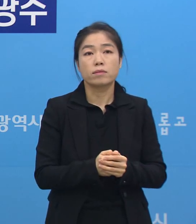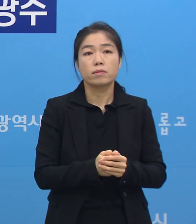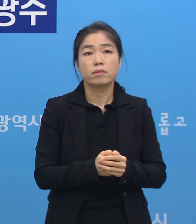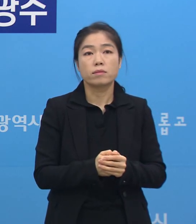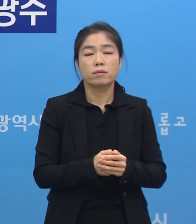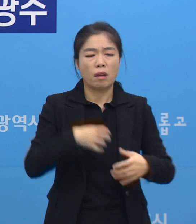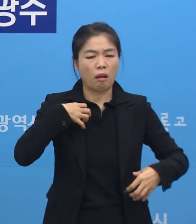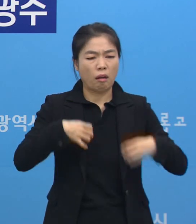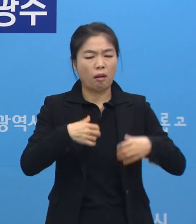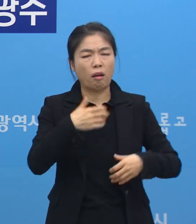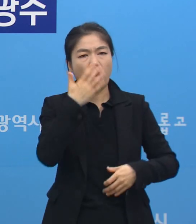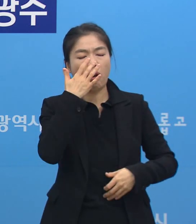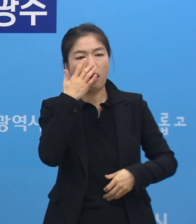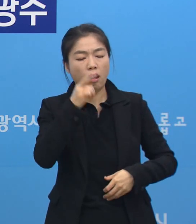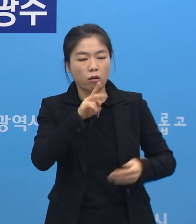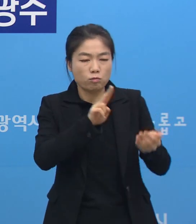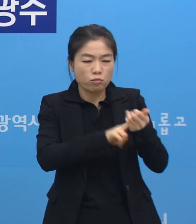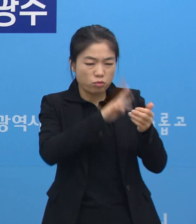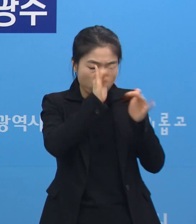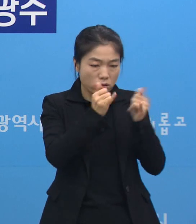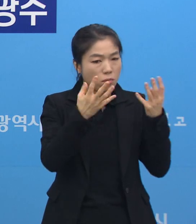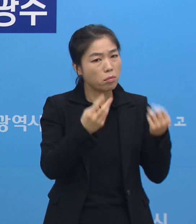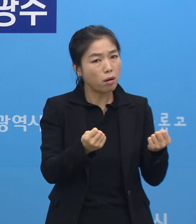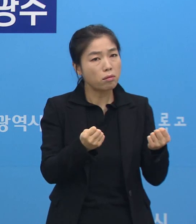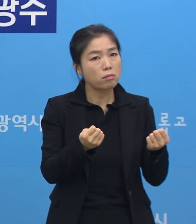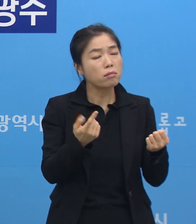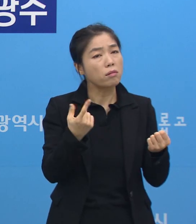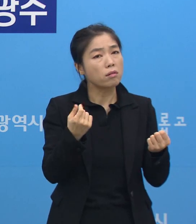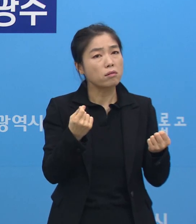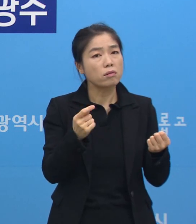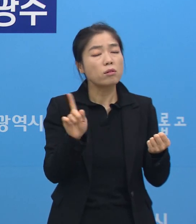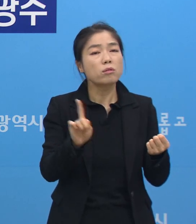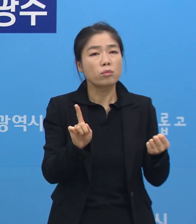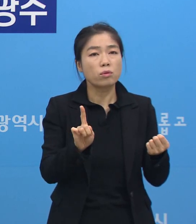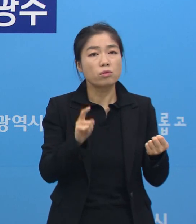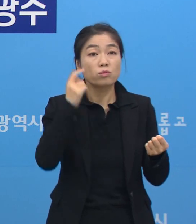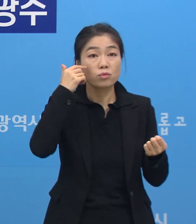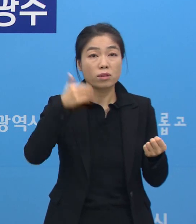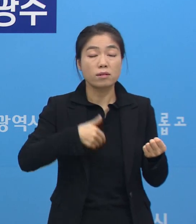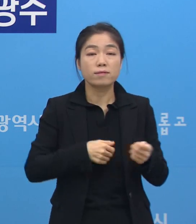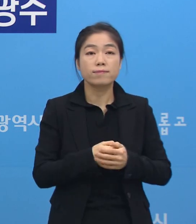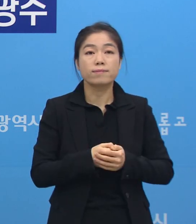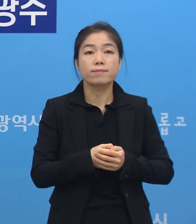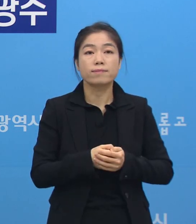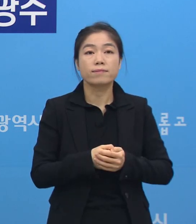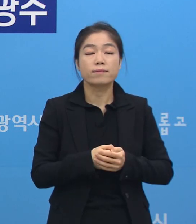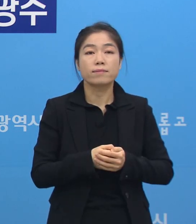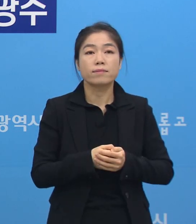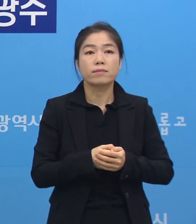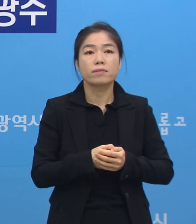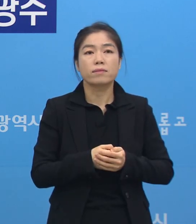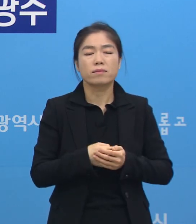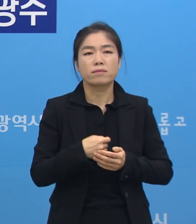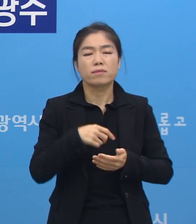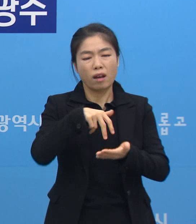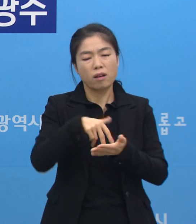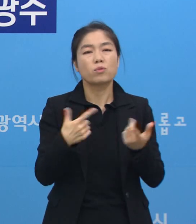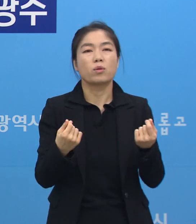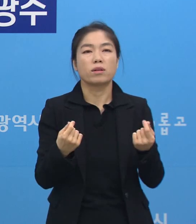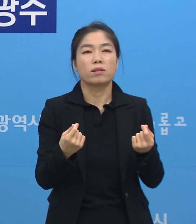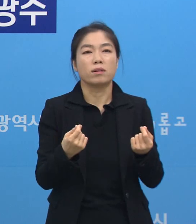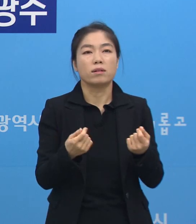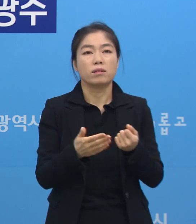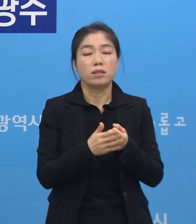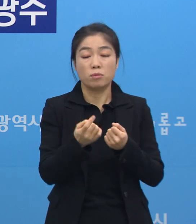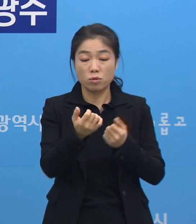무증상에 숨은 환자가 많다는 것으로 볼 수 있는지라고 질문 주셨습니다. 그래서 저희들도 마찬가지로 지금 아까